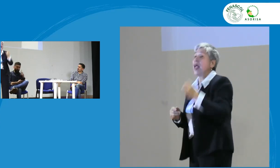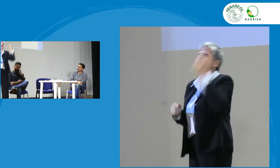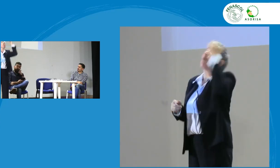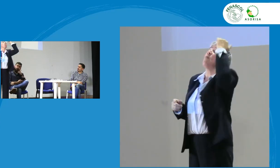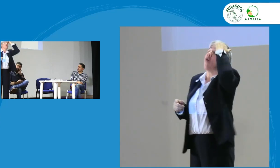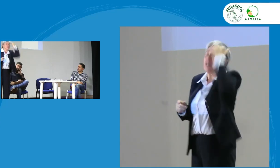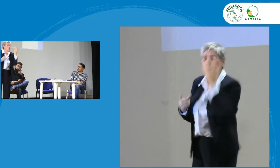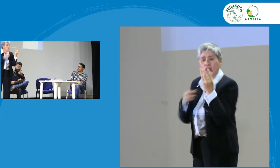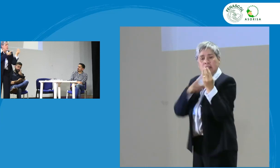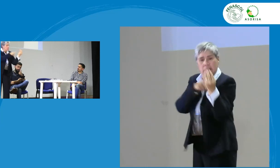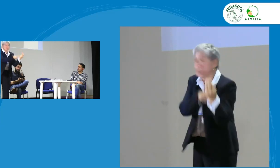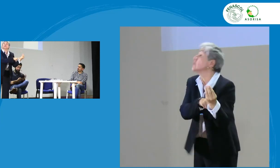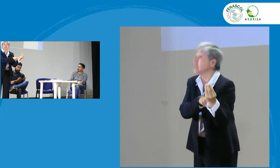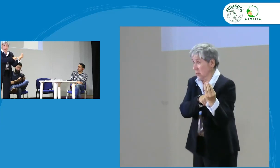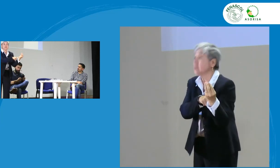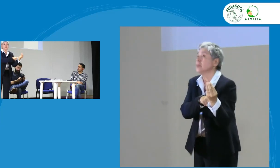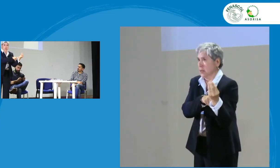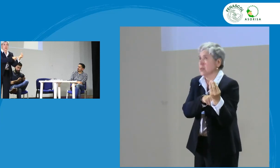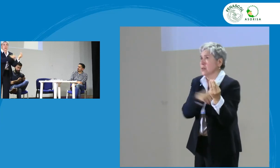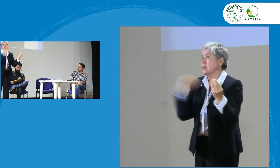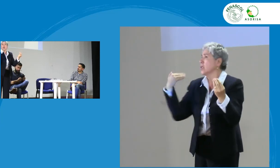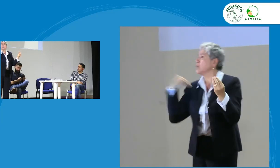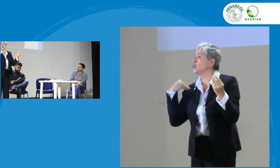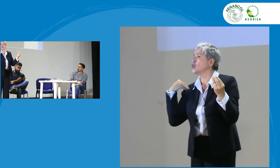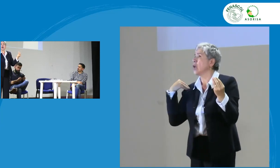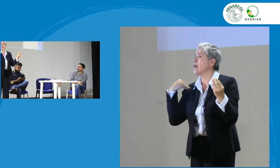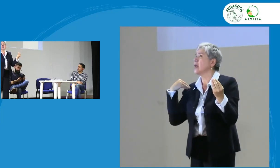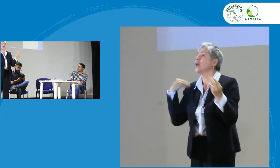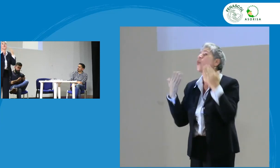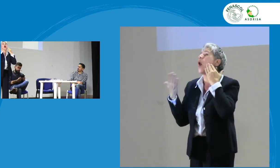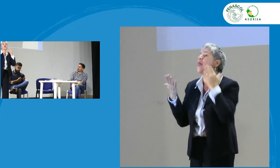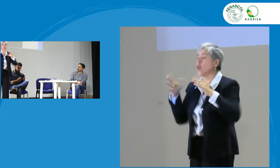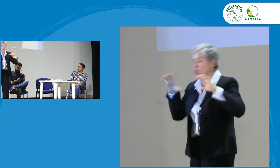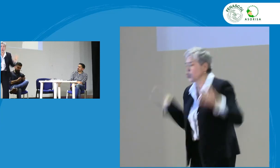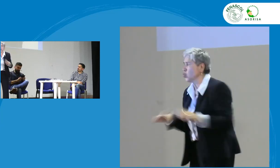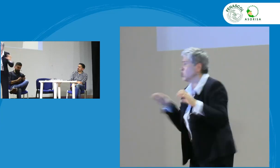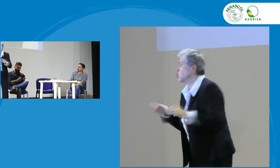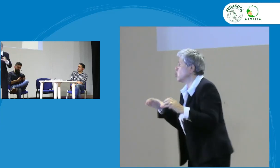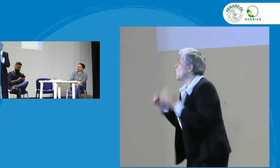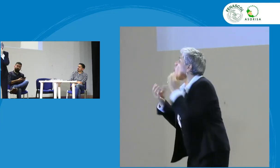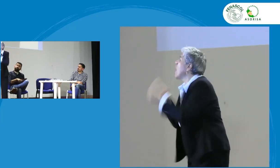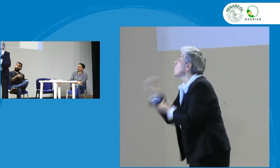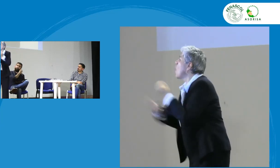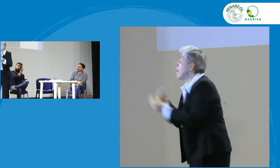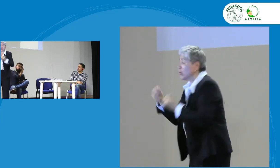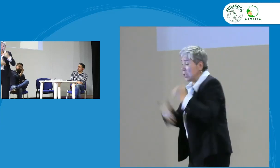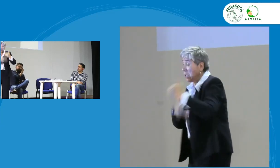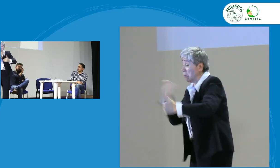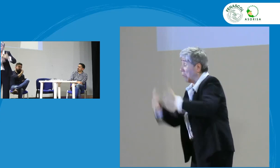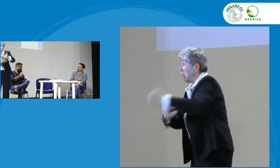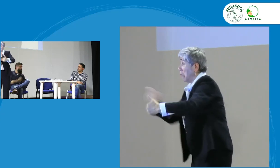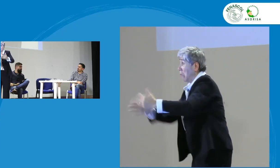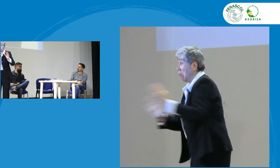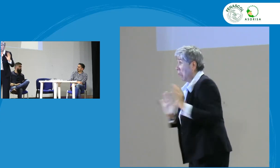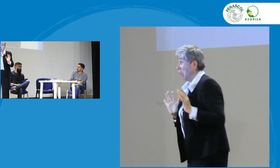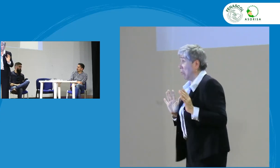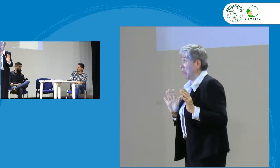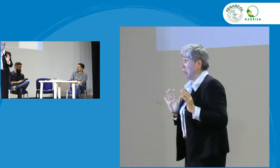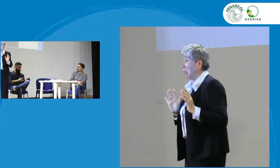ok claro estamos pensando en grupos de maestros y como maestros son responsables de hacer ciertas acciones digamos